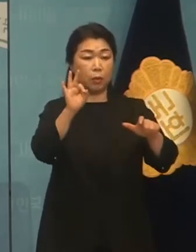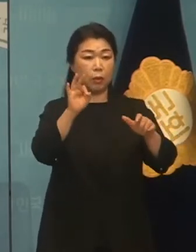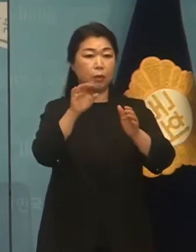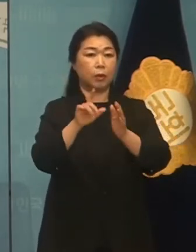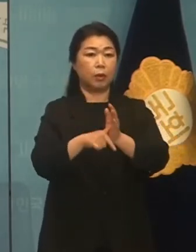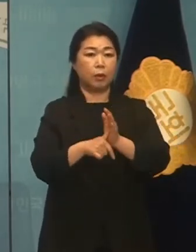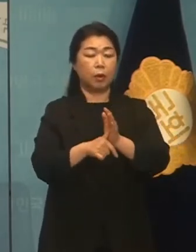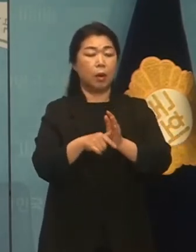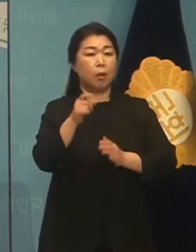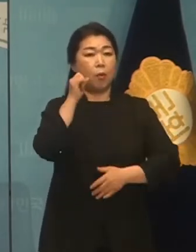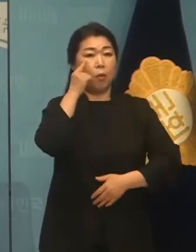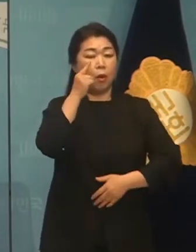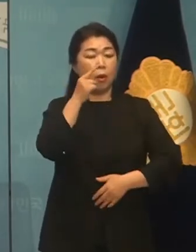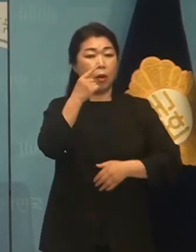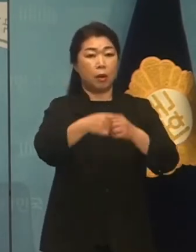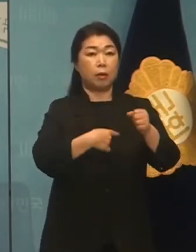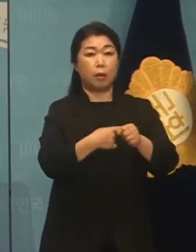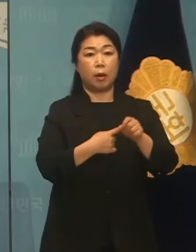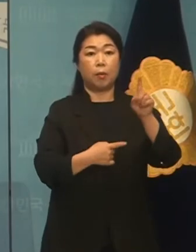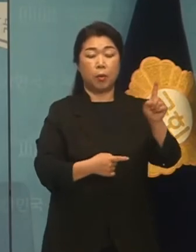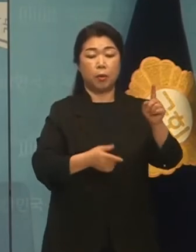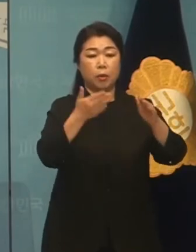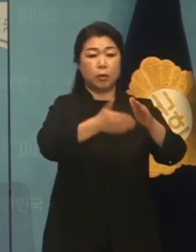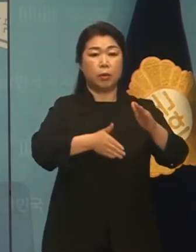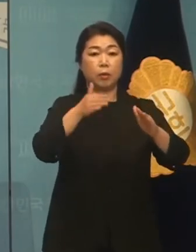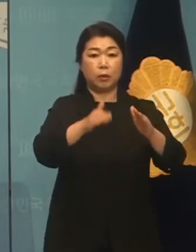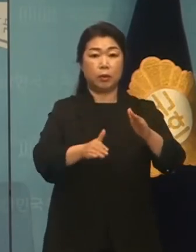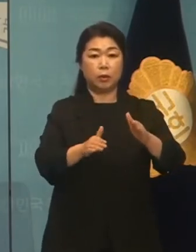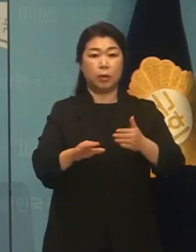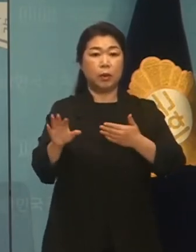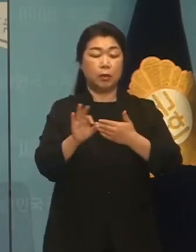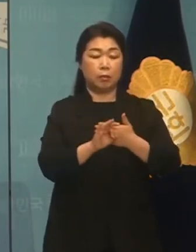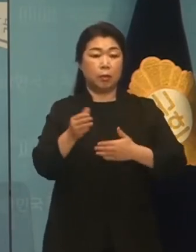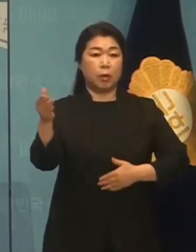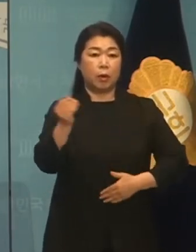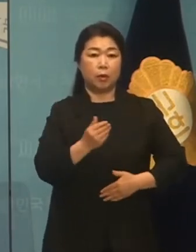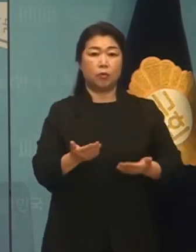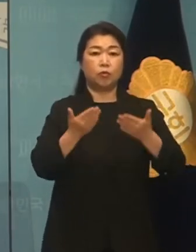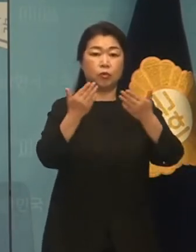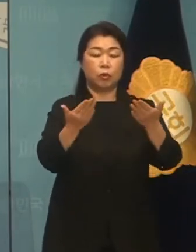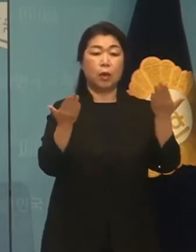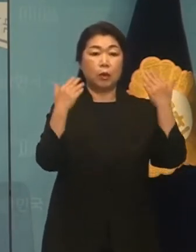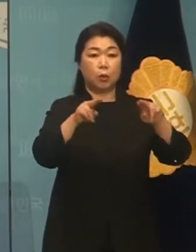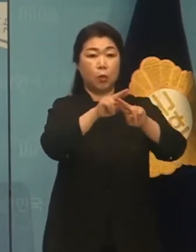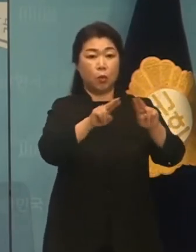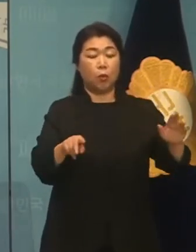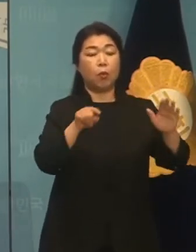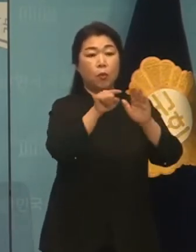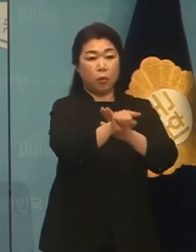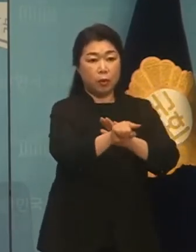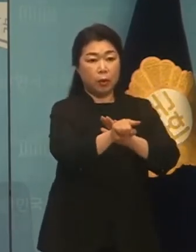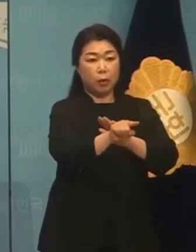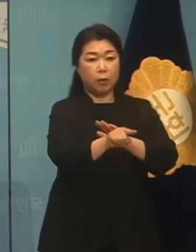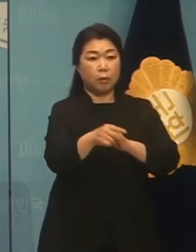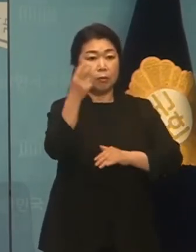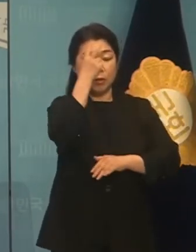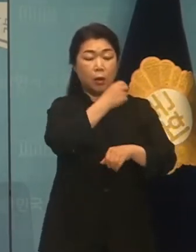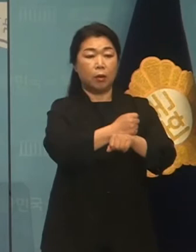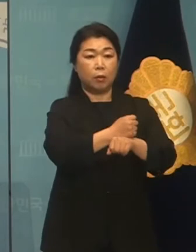월일에 정기적으로 임대한 폐교에 나가 현장 점검을 하고 있습니다